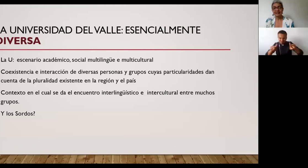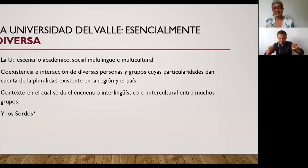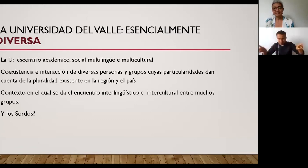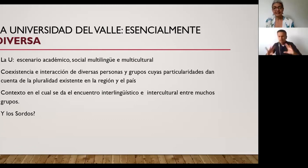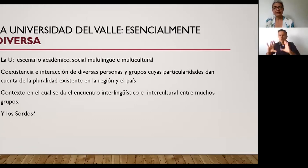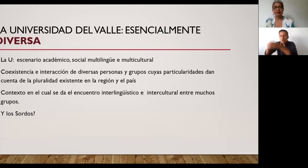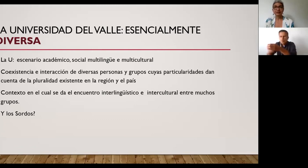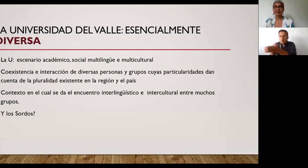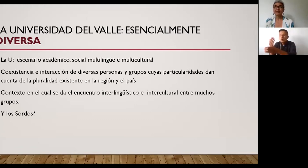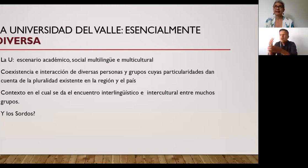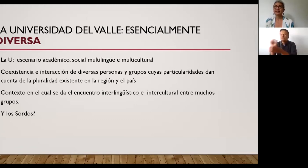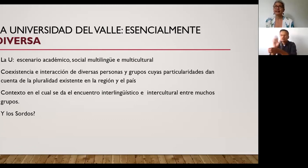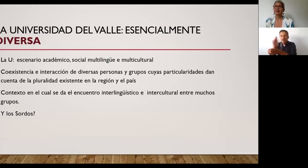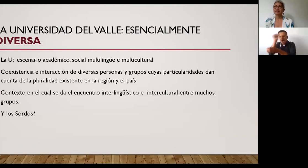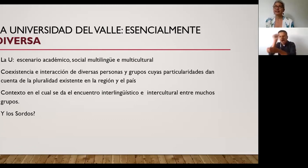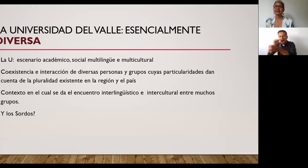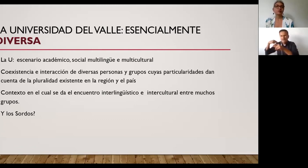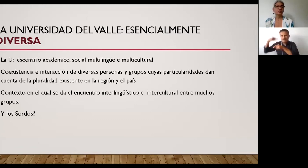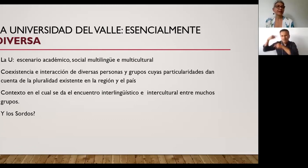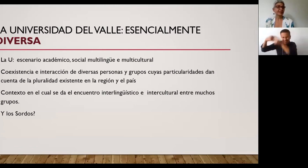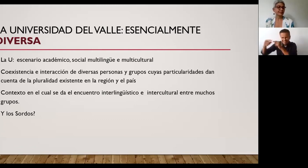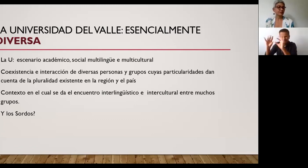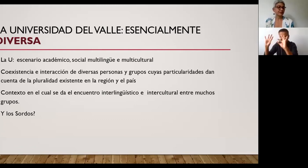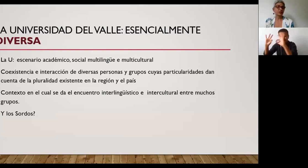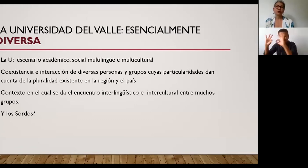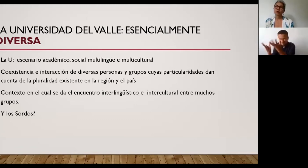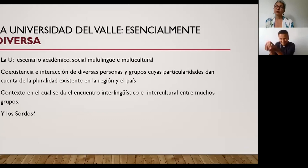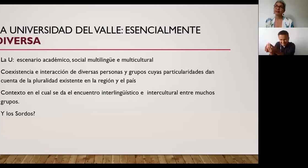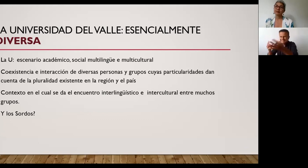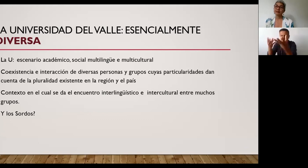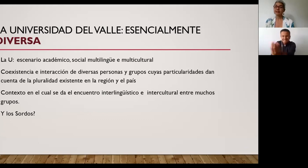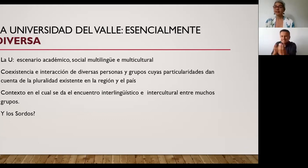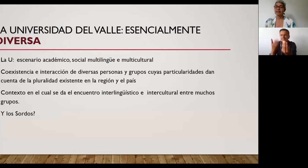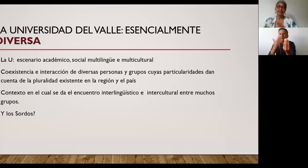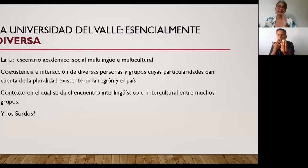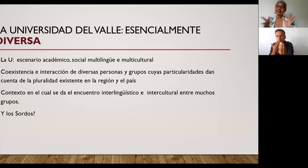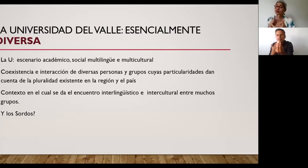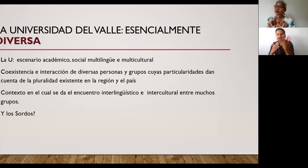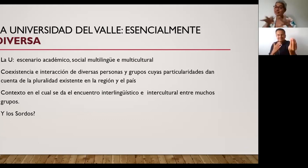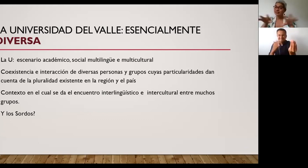que existen en la universidad pensar en las mujeres pensar en los hombres pensar en en estas otras